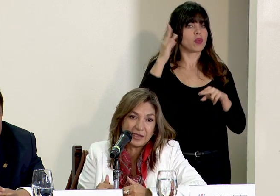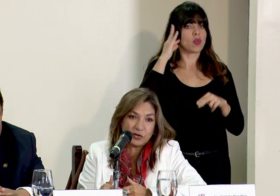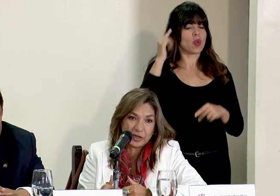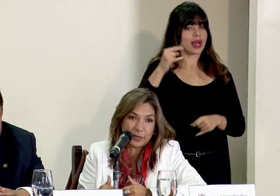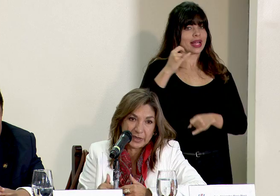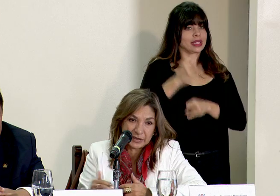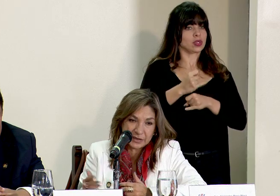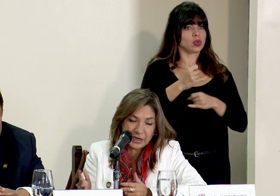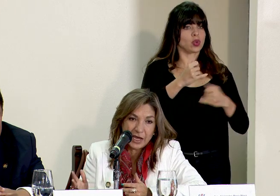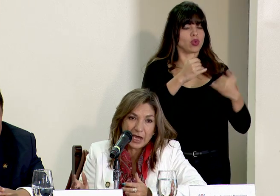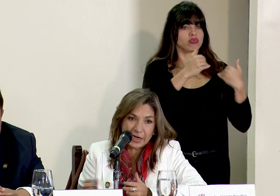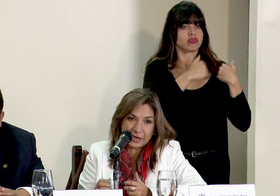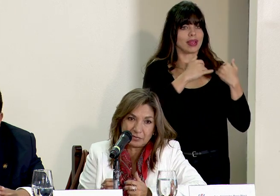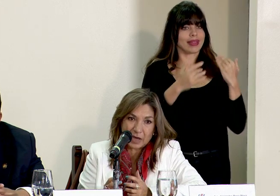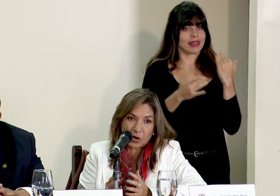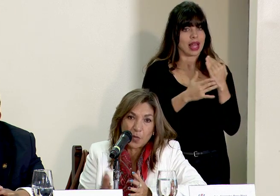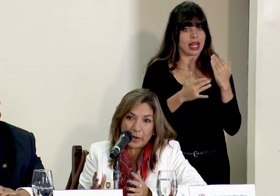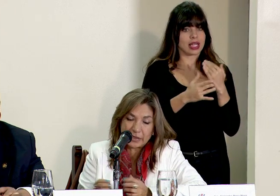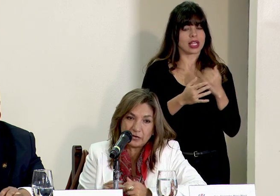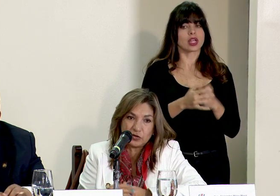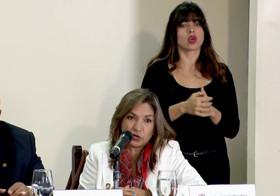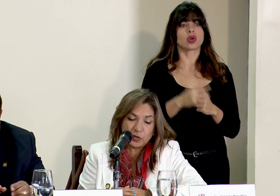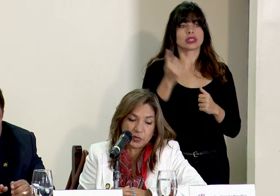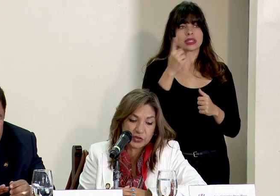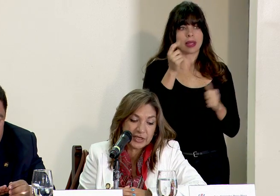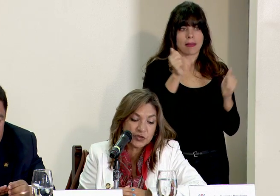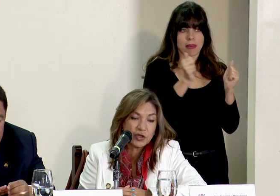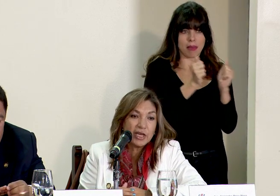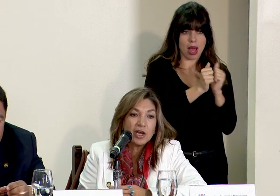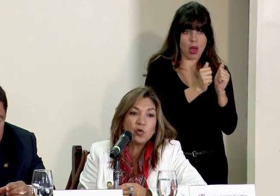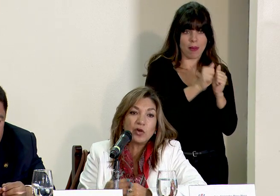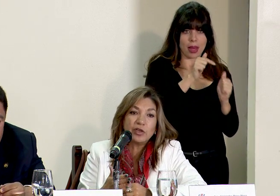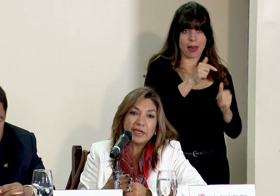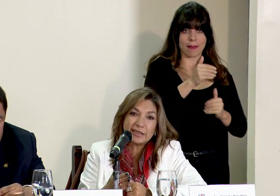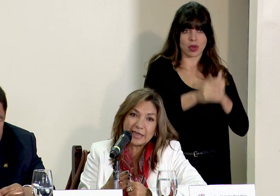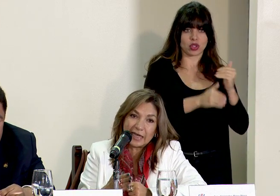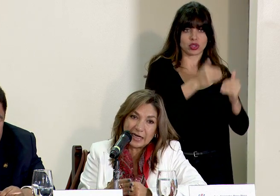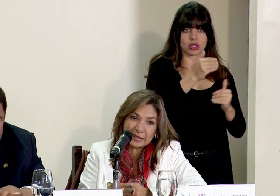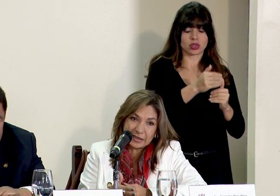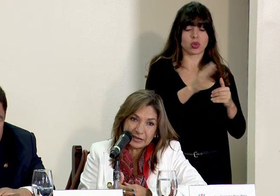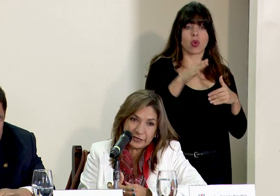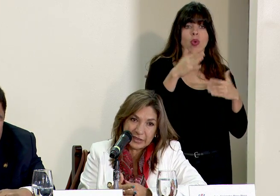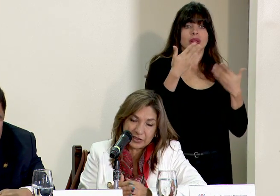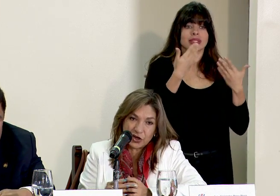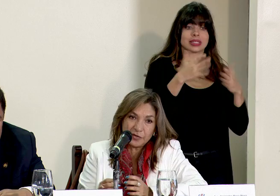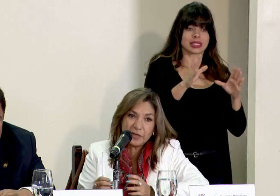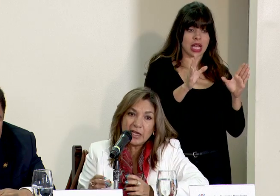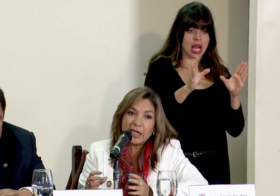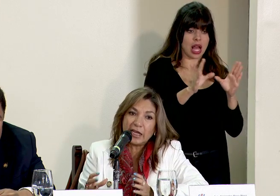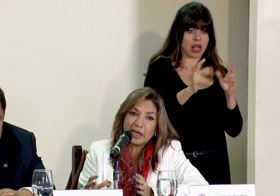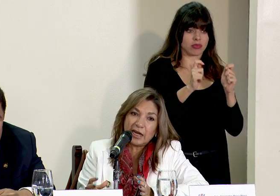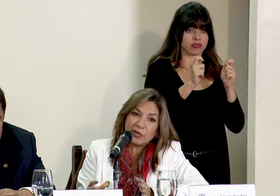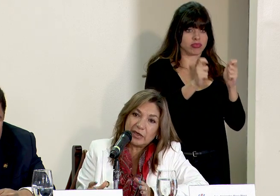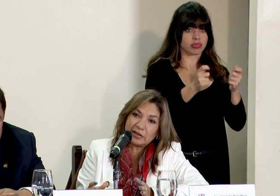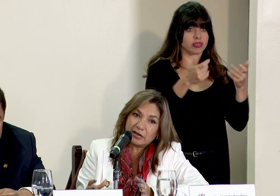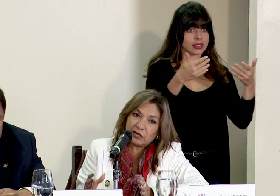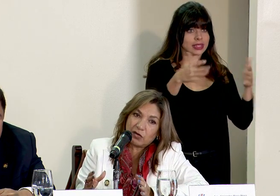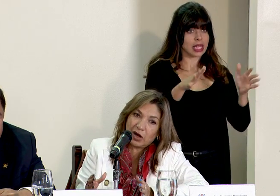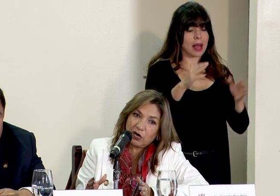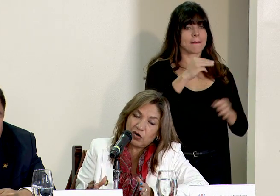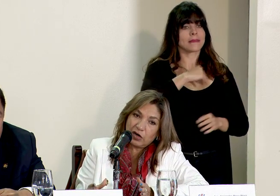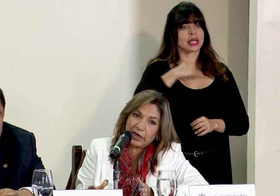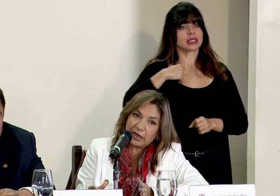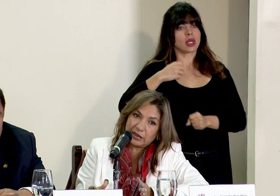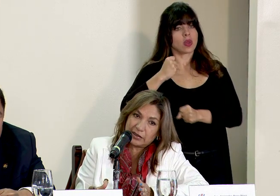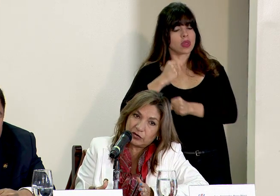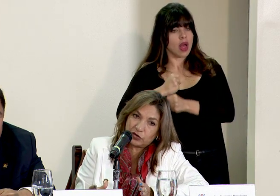ente técnico que aparece acompañando todo el proceso luego de que se da la certificación el Ministerio